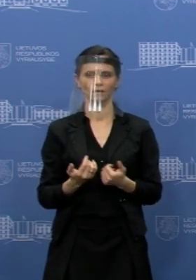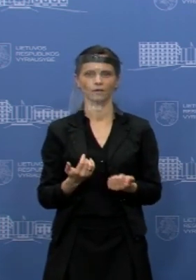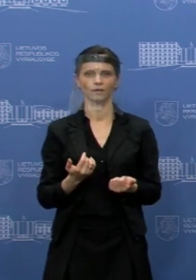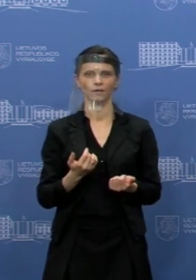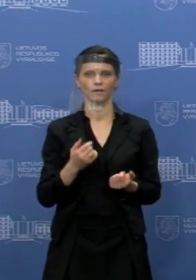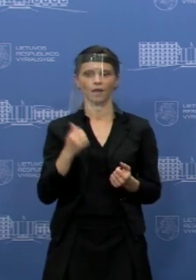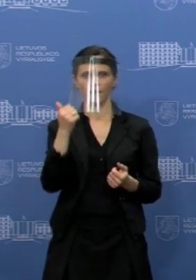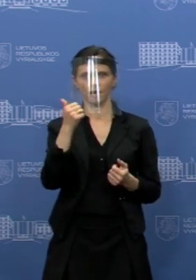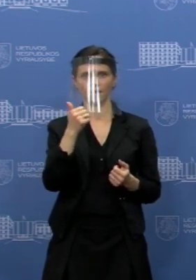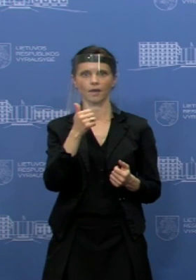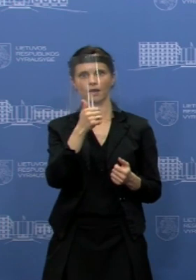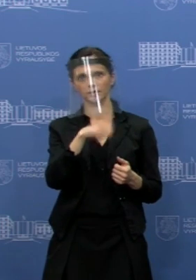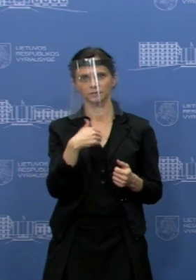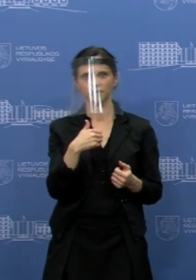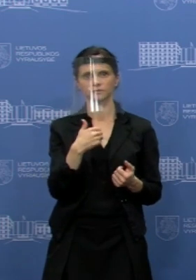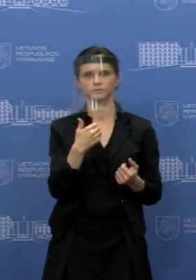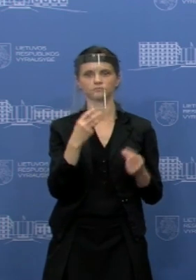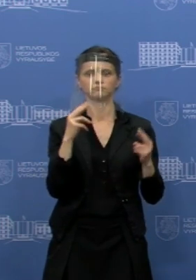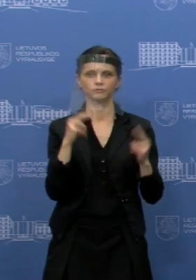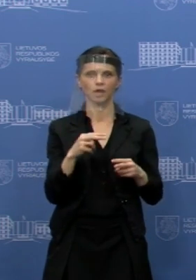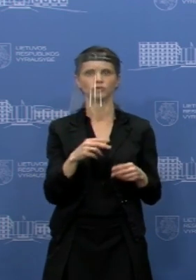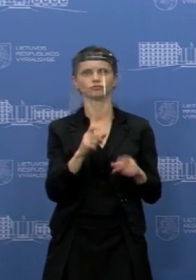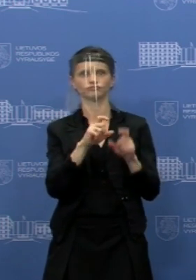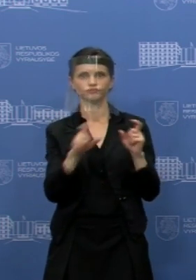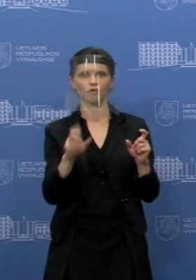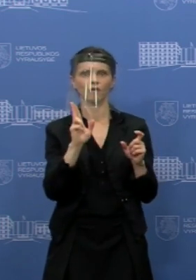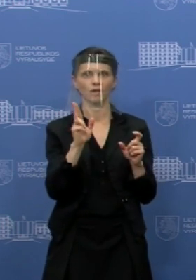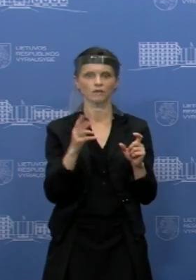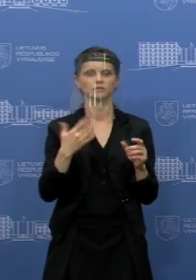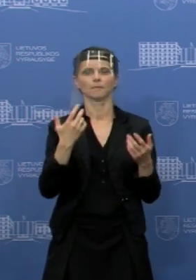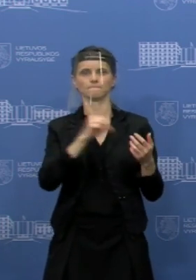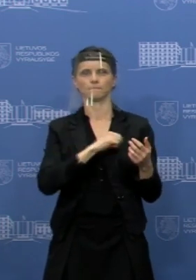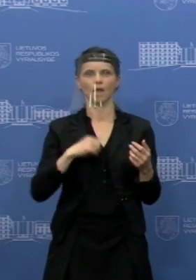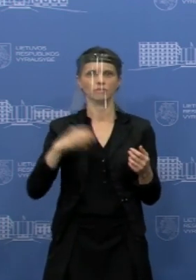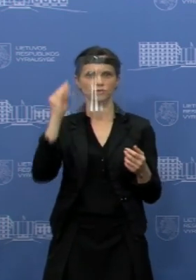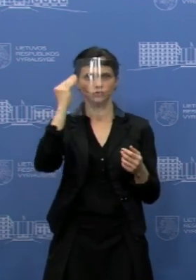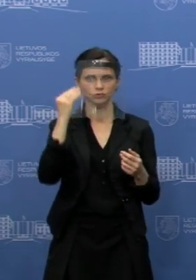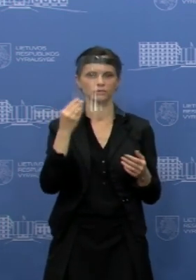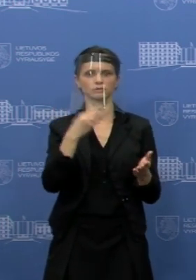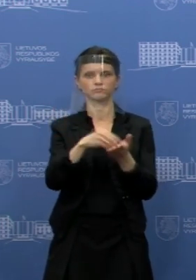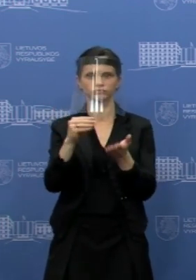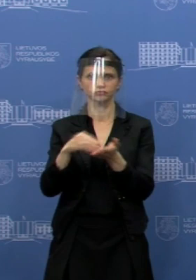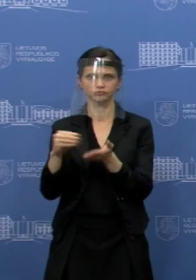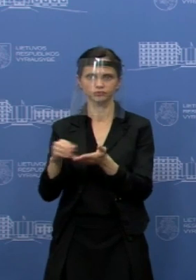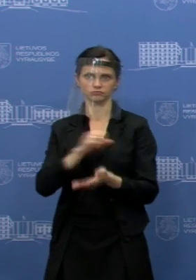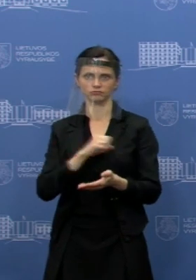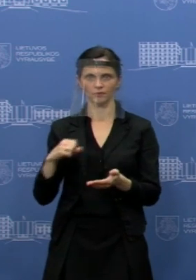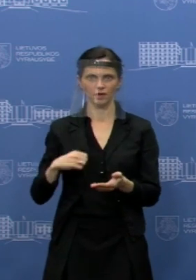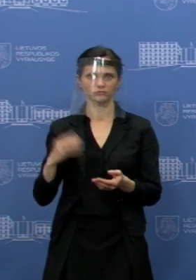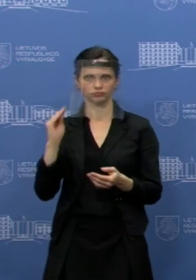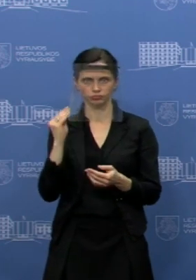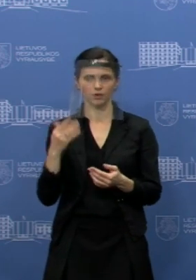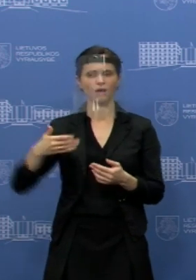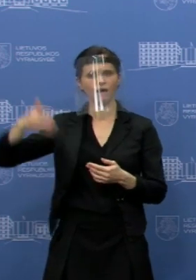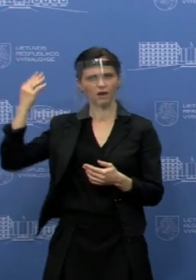asmens seikatos priežaros įstaigom, pasirūpinti šitų priemonių įsigėjimu, nes ta žinia buvo